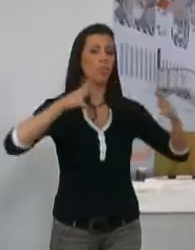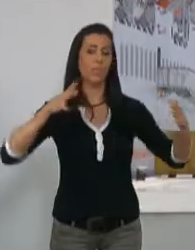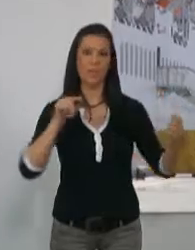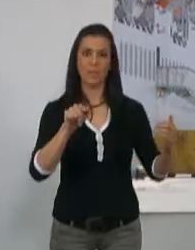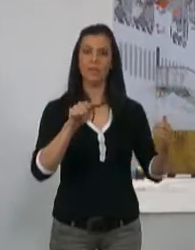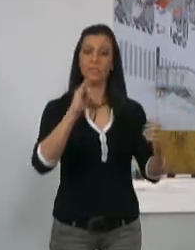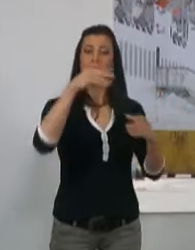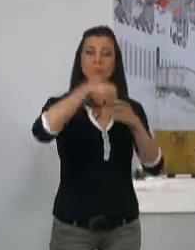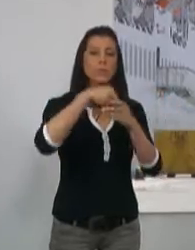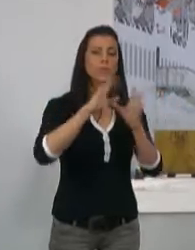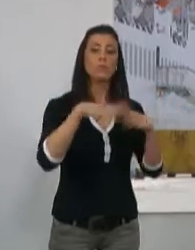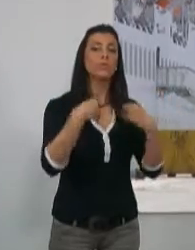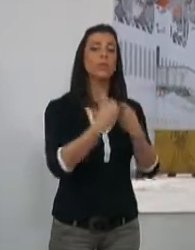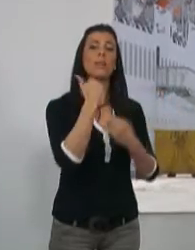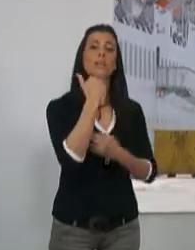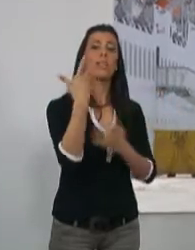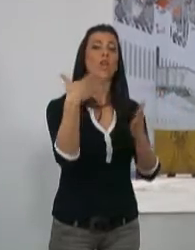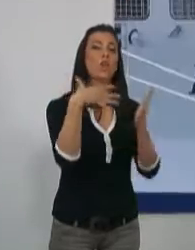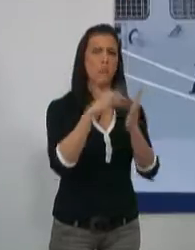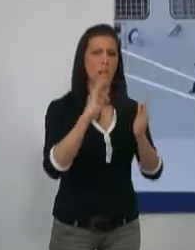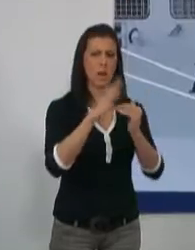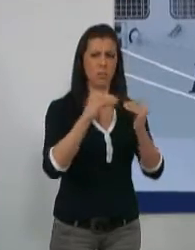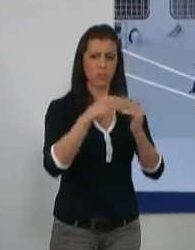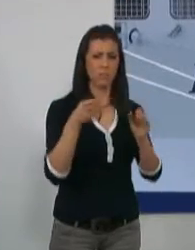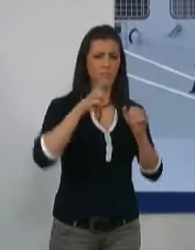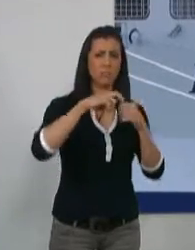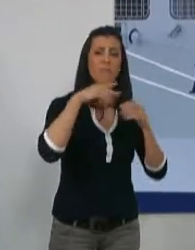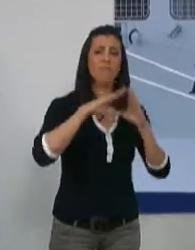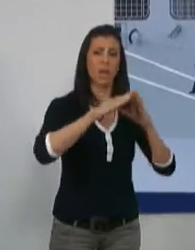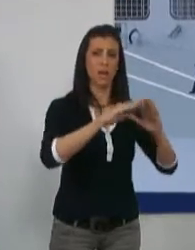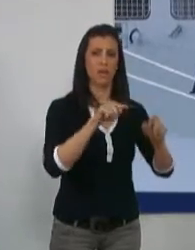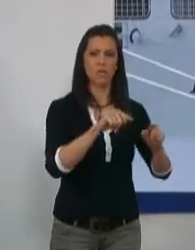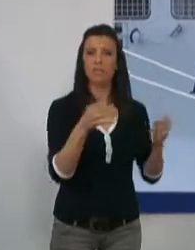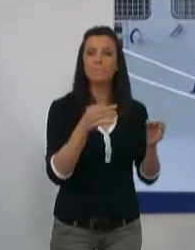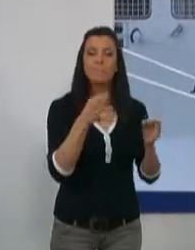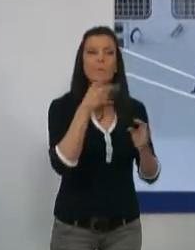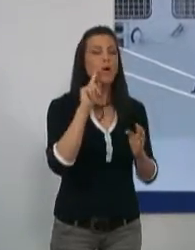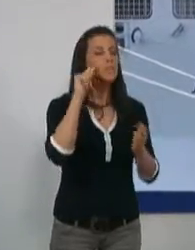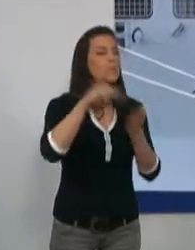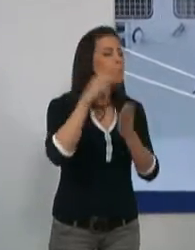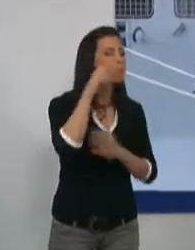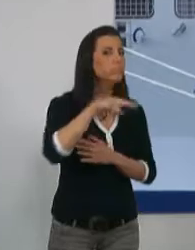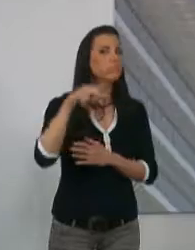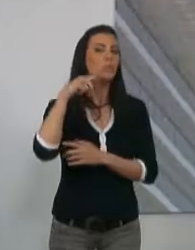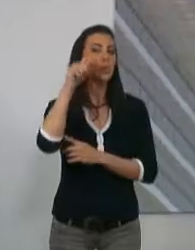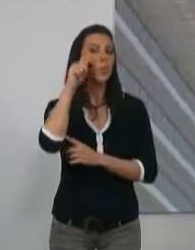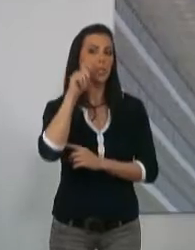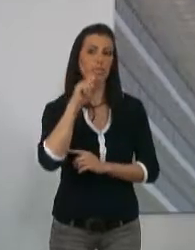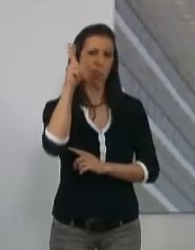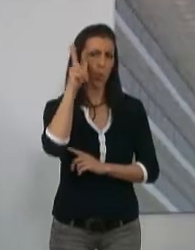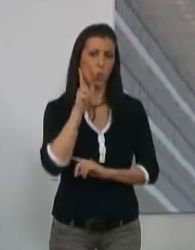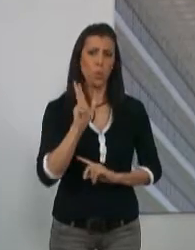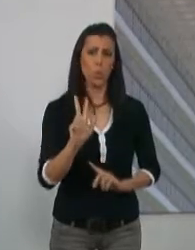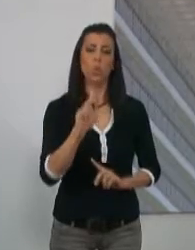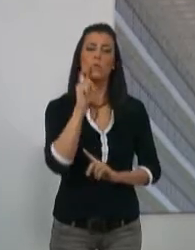teniendo a bordo un total de casi 5.000 pasajeros. Se trata de expediciones turísticas